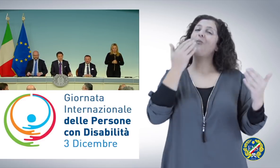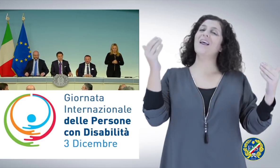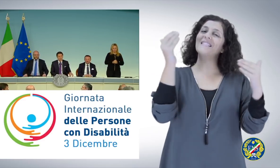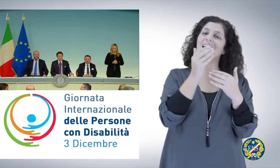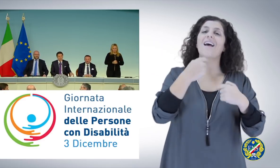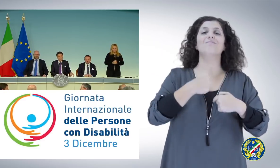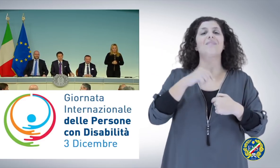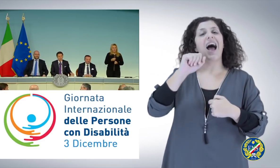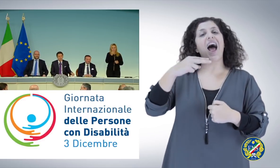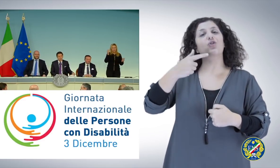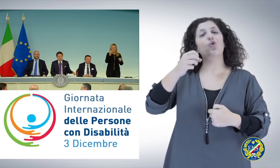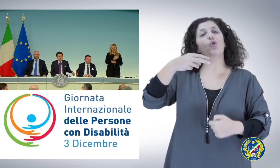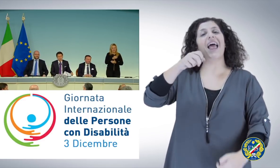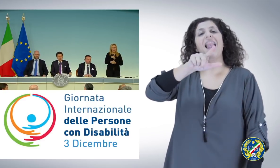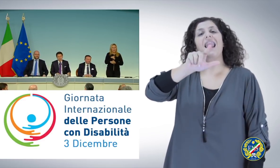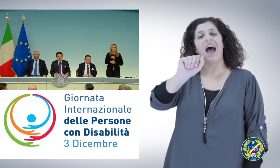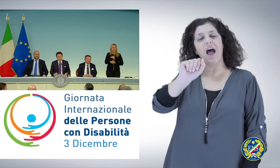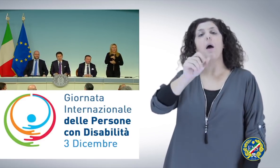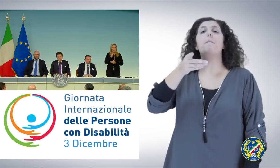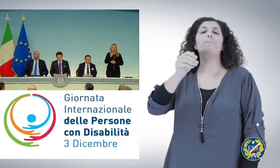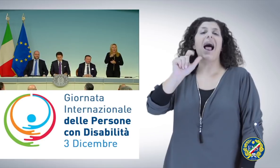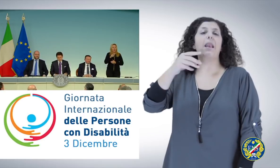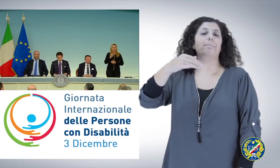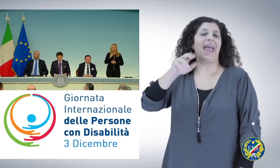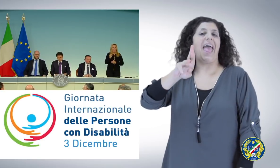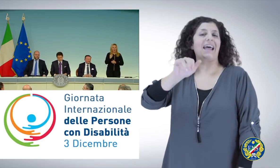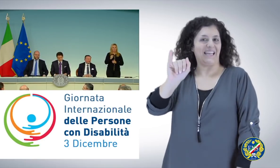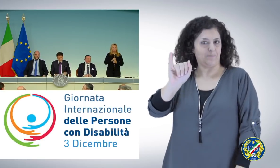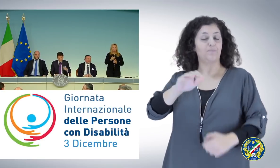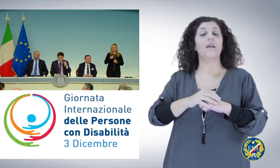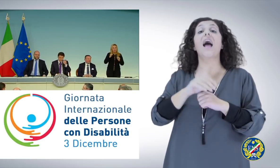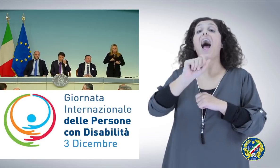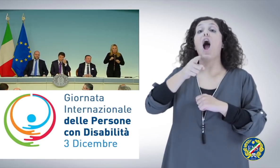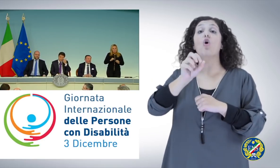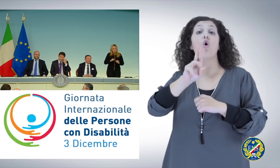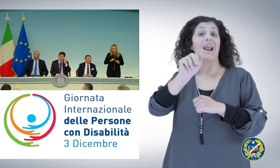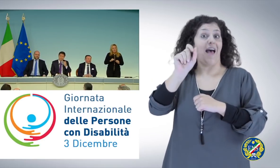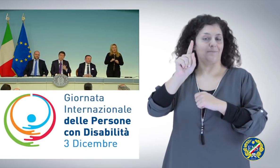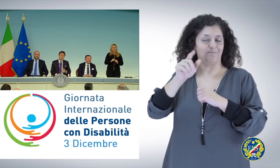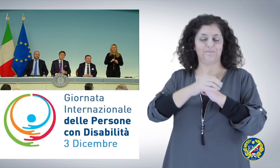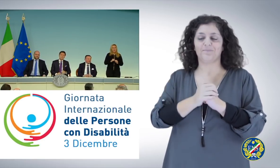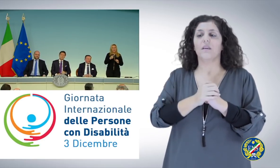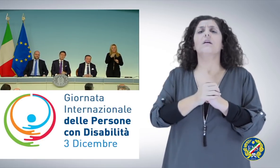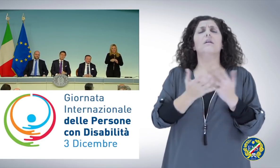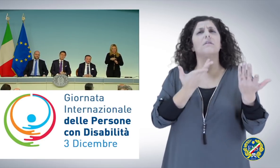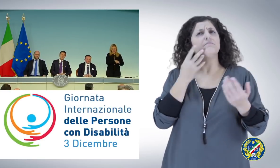buonasera Antonella Palmieri di Agora c'è la possibilità che il deficit possa